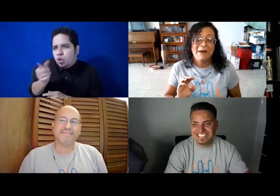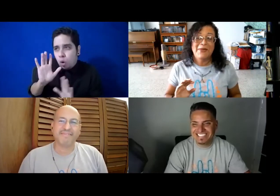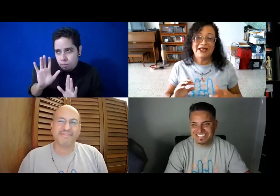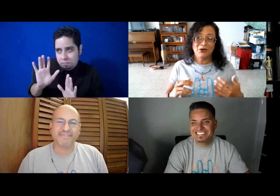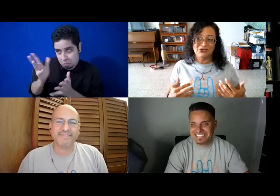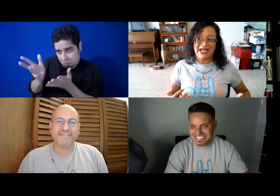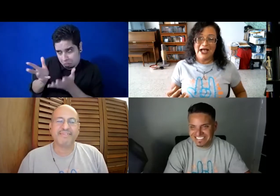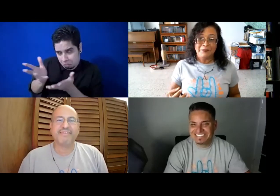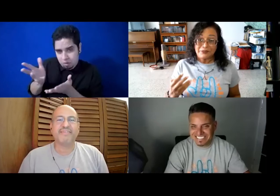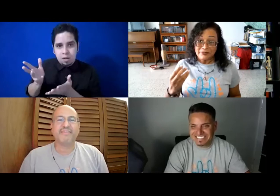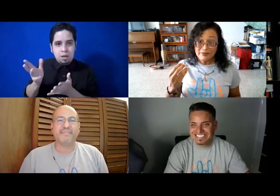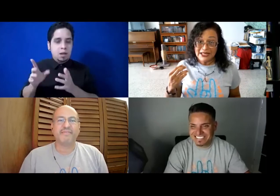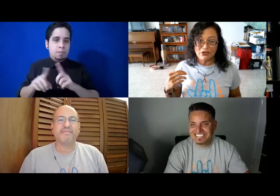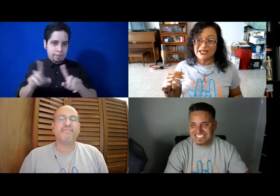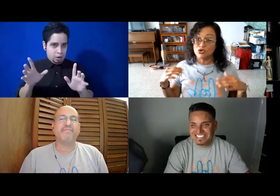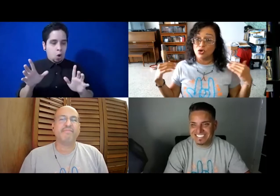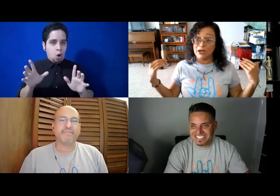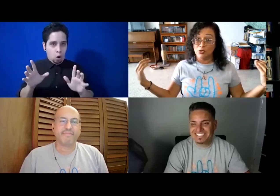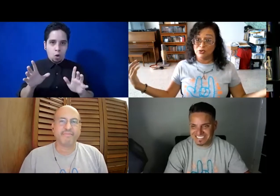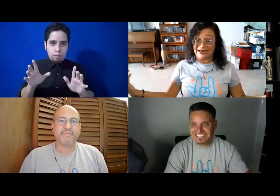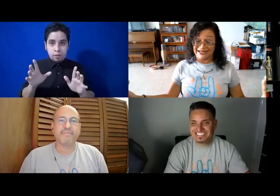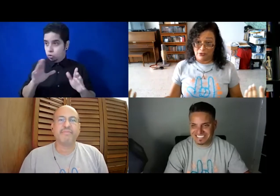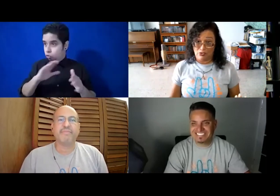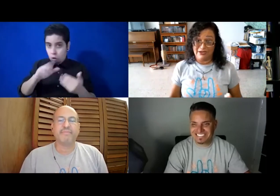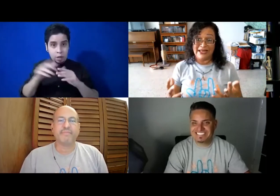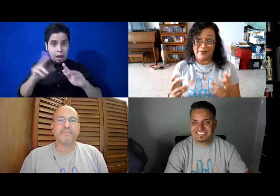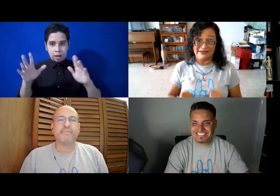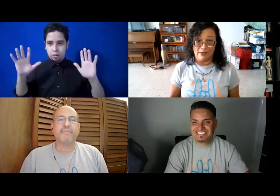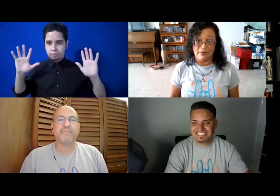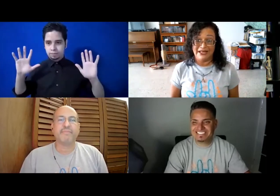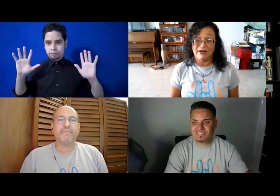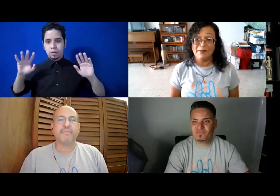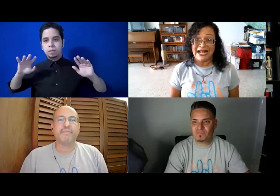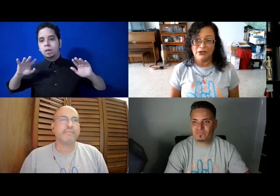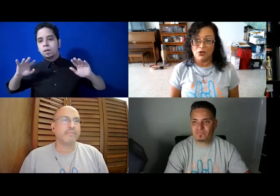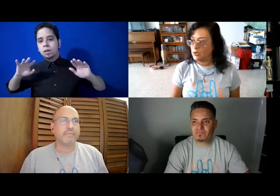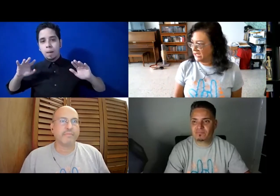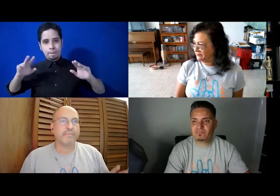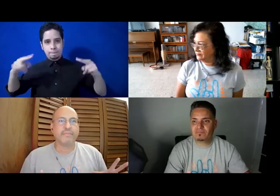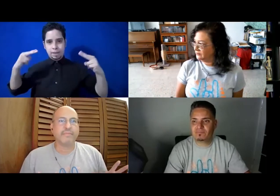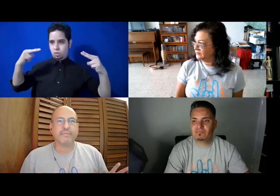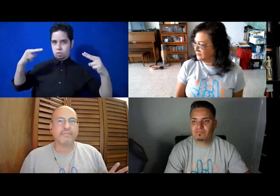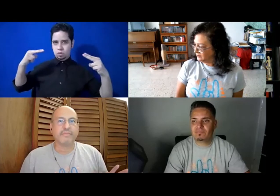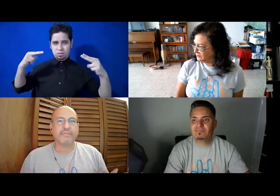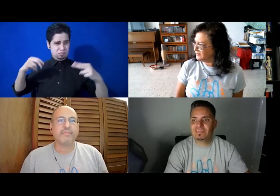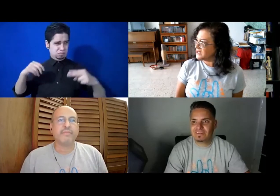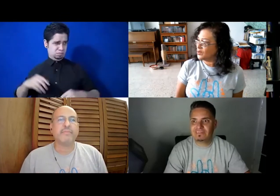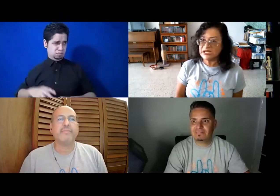Pero, o sea, entonces, todo el mundo alrededor, ¿qué pasaba? Me estaban mirando, como que, esas cosas